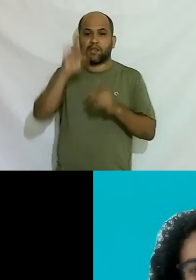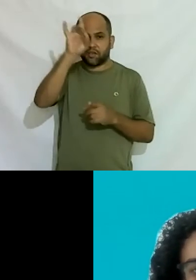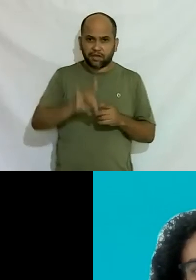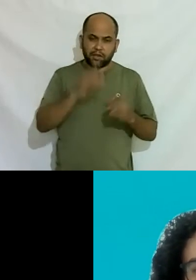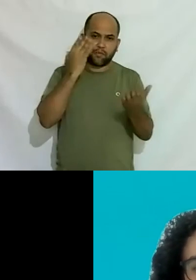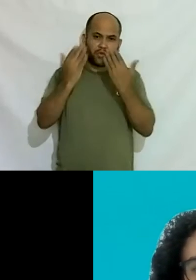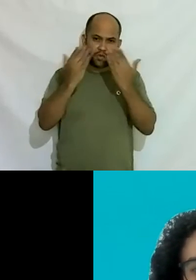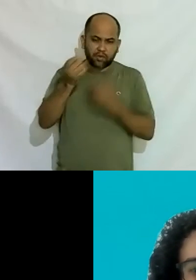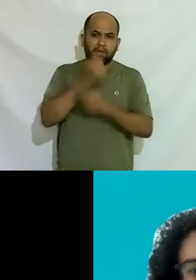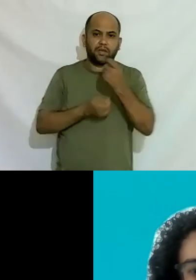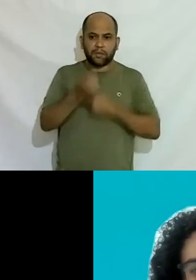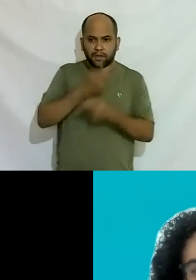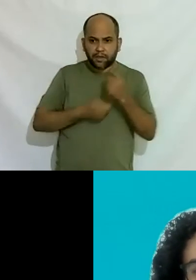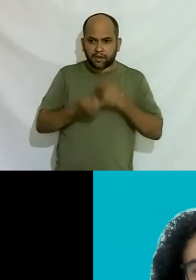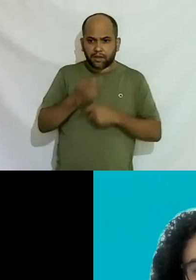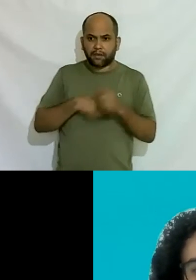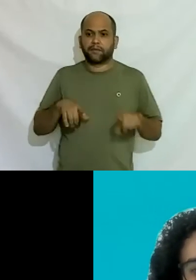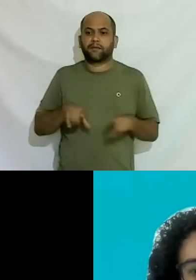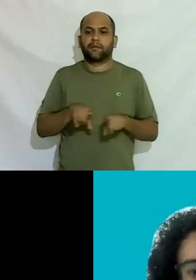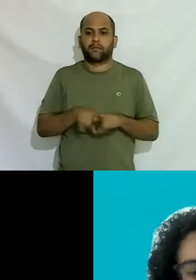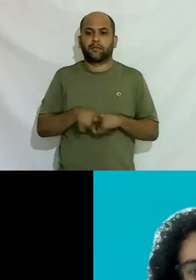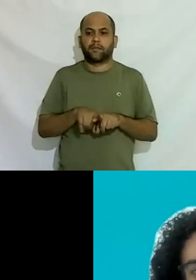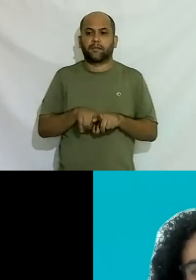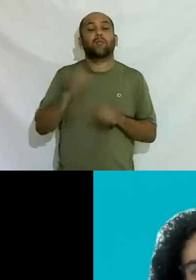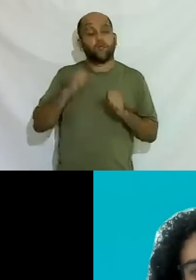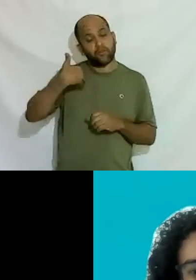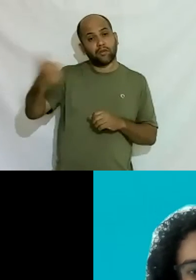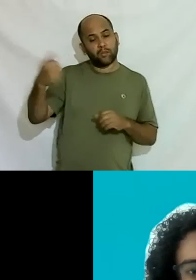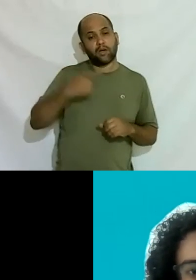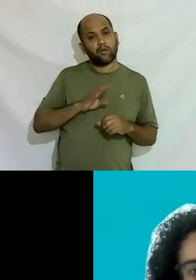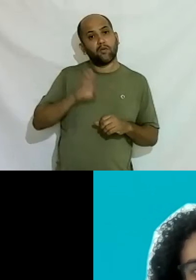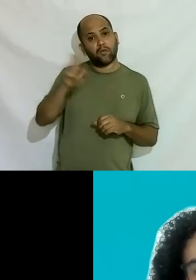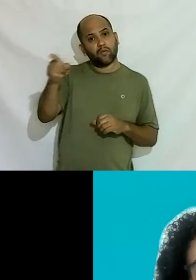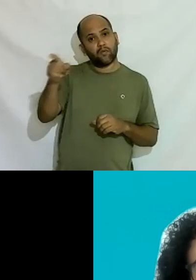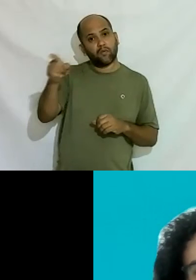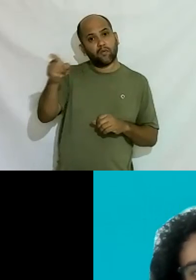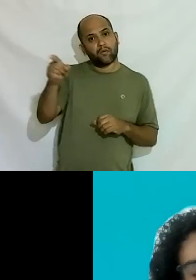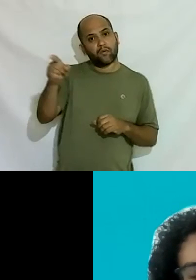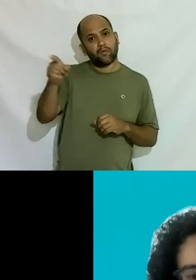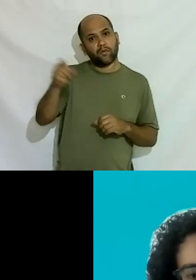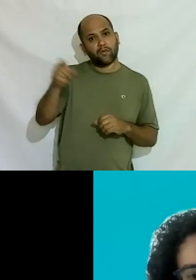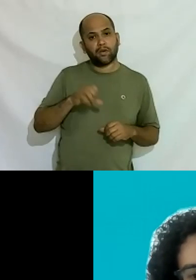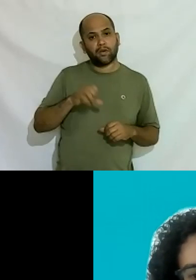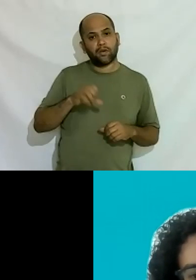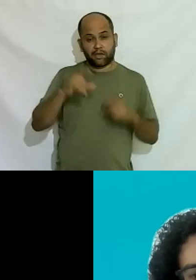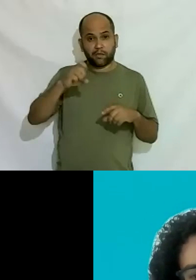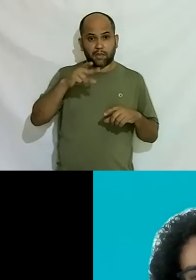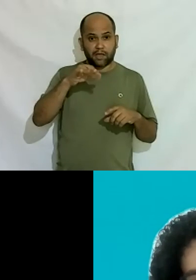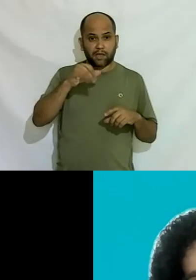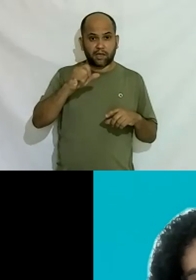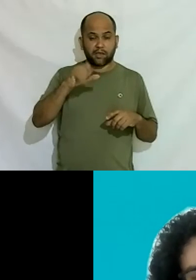administração eu faço isso também podem me chamar meu instagram marciarrocha tudo junto ponto oficial